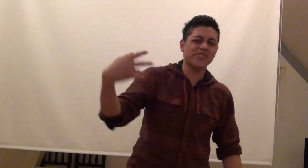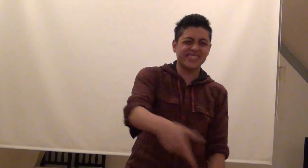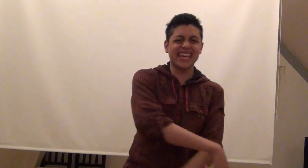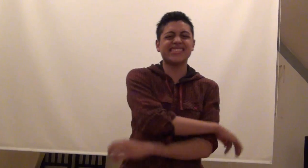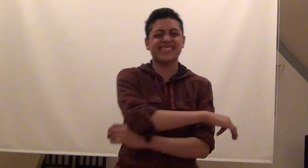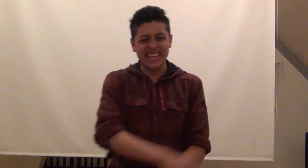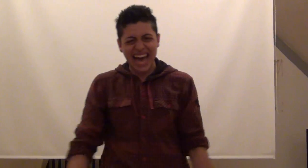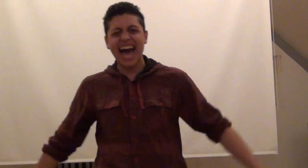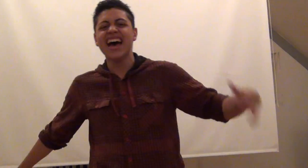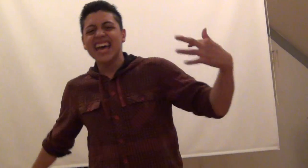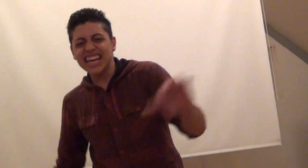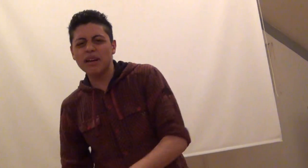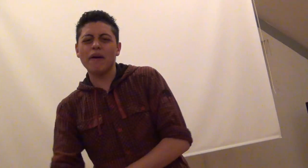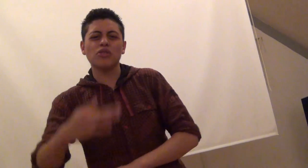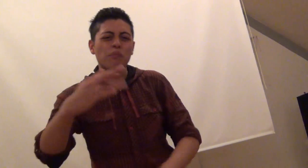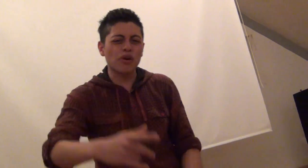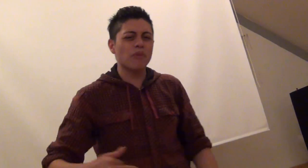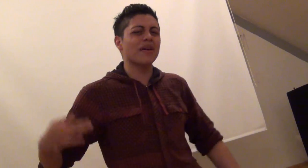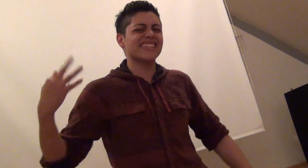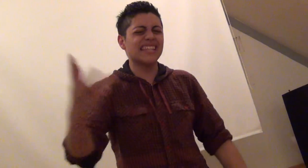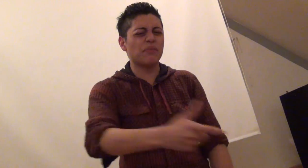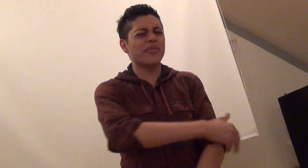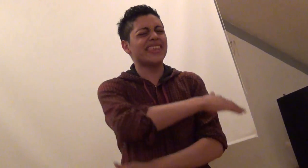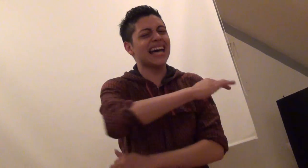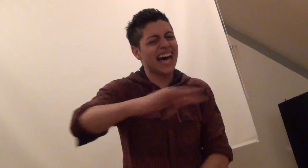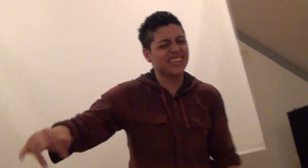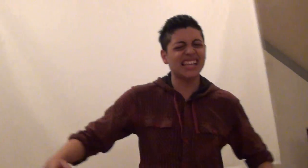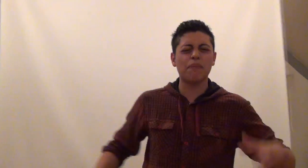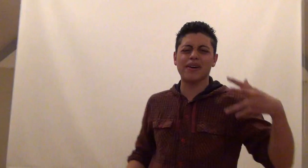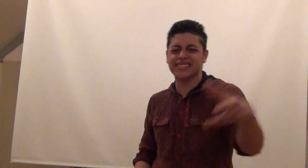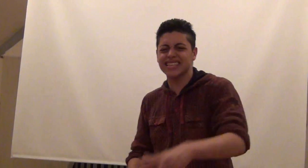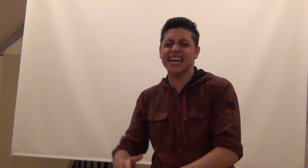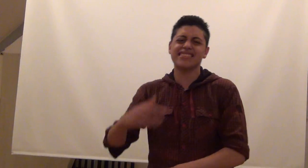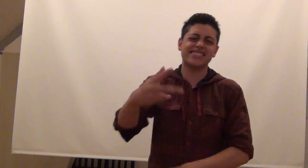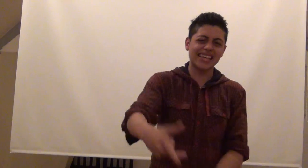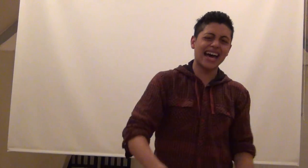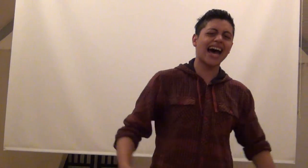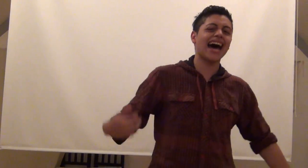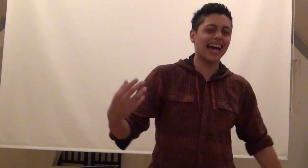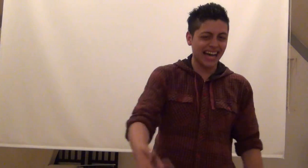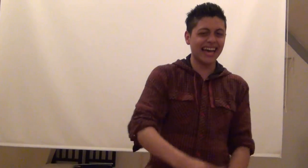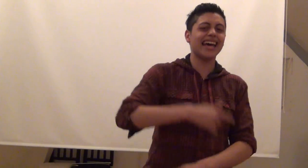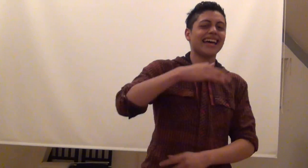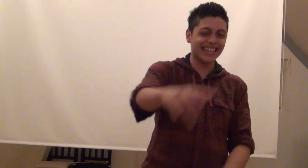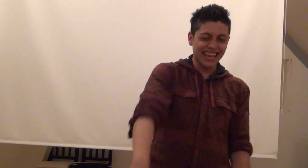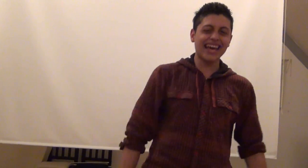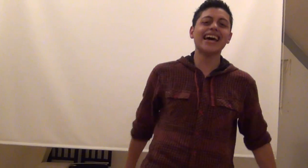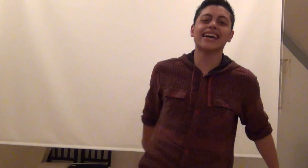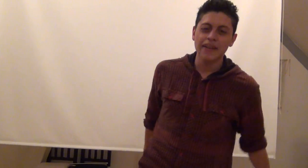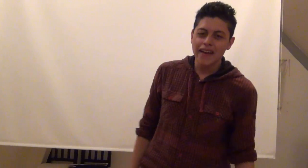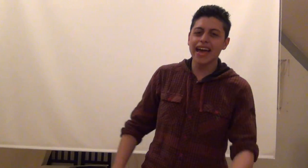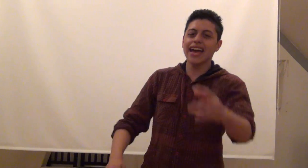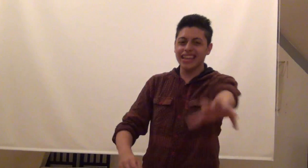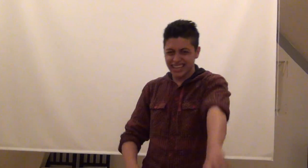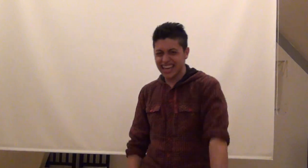conciencia Elevando un poco más la bondad y la paciencia Hey, hey, hey,